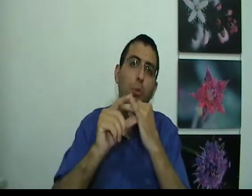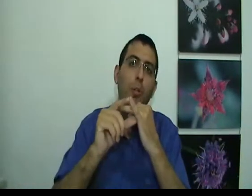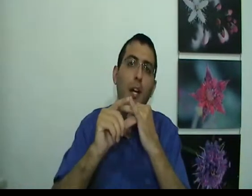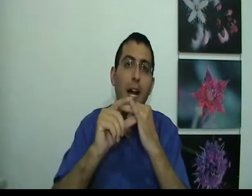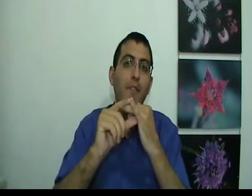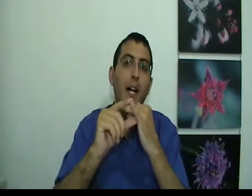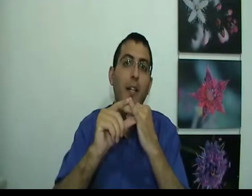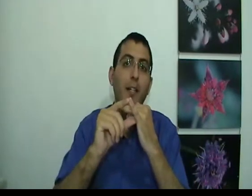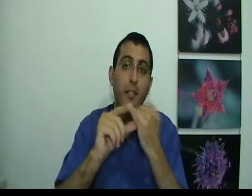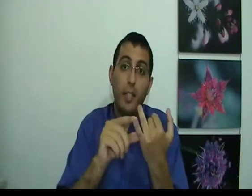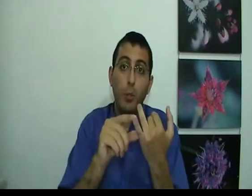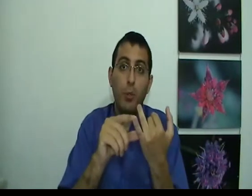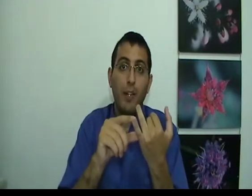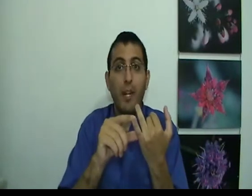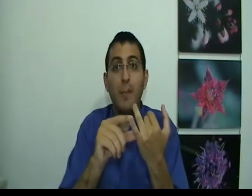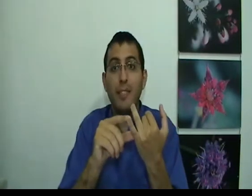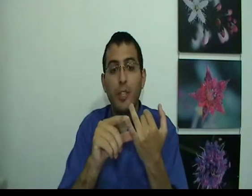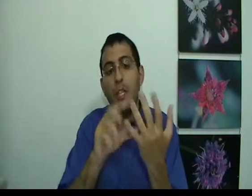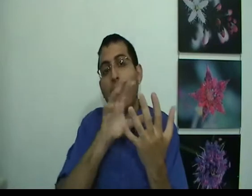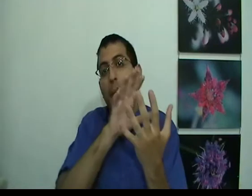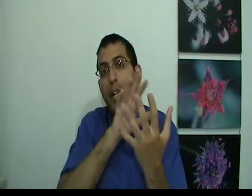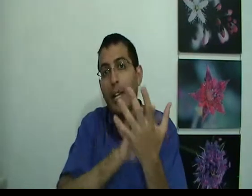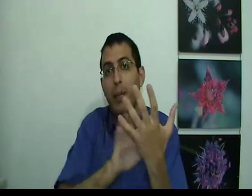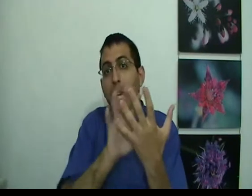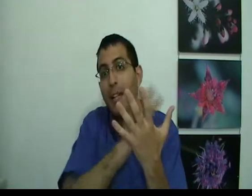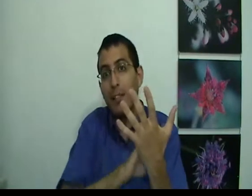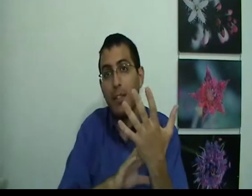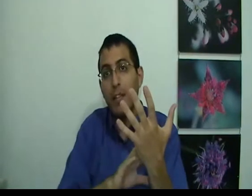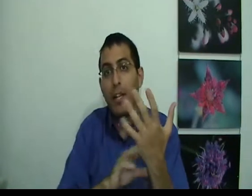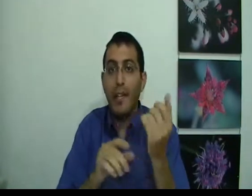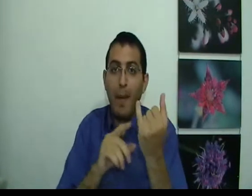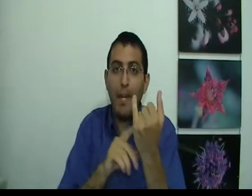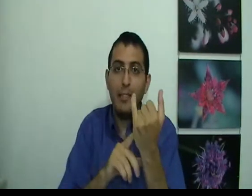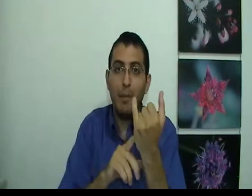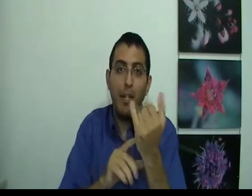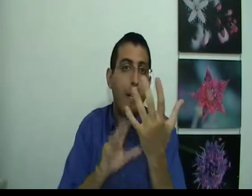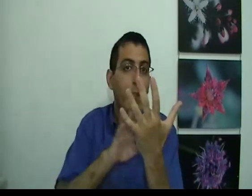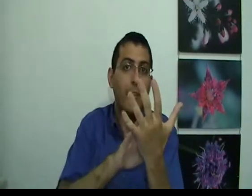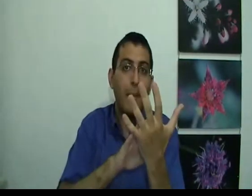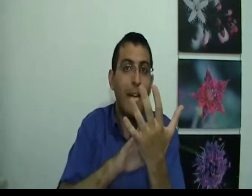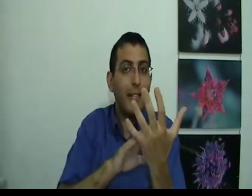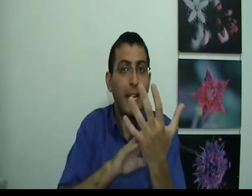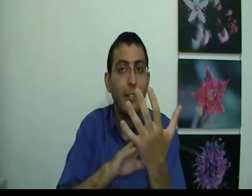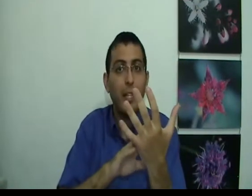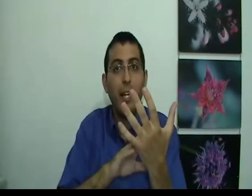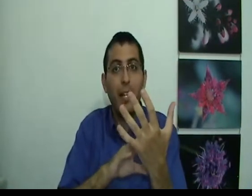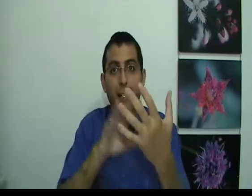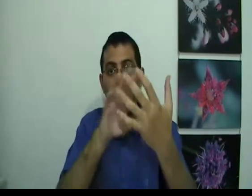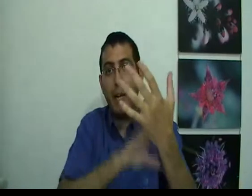אבל, היא ישות, אבל מצד שני היא גם כן חלק מיד היא גם האצבע והיא גם היד, היד היא חלק גם